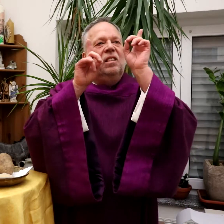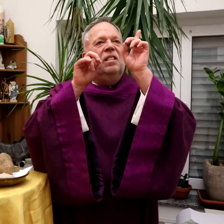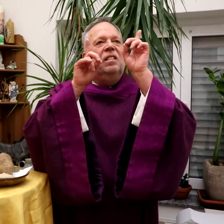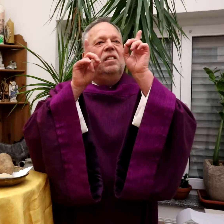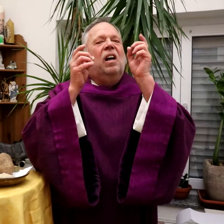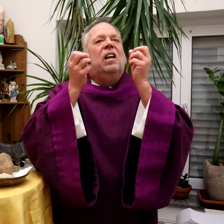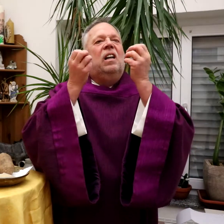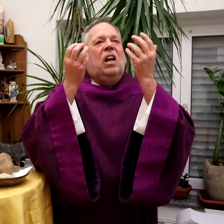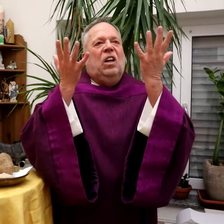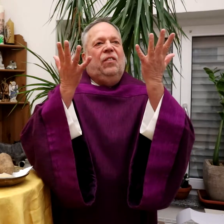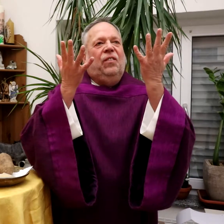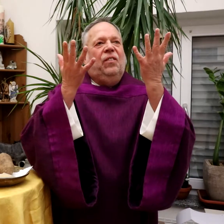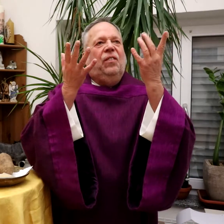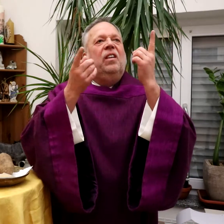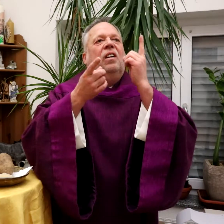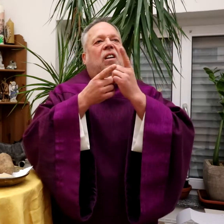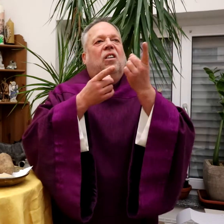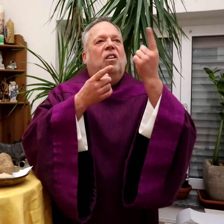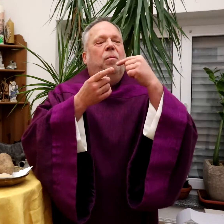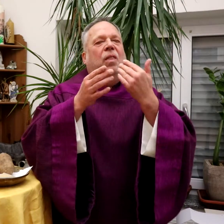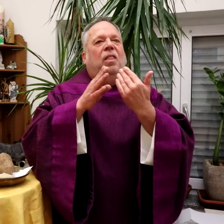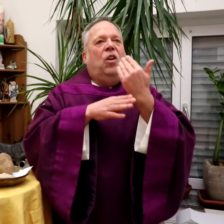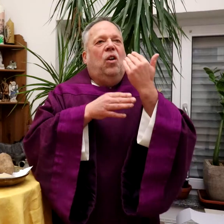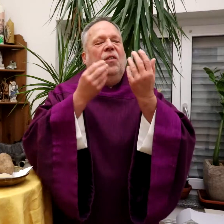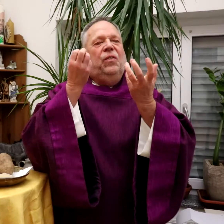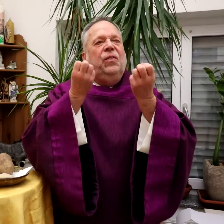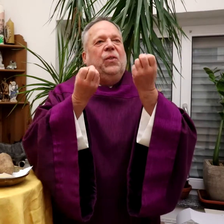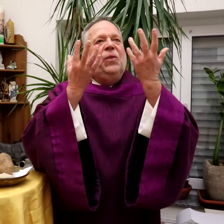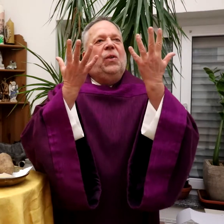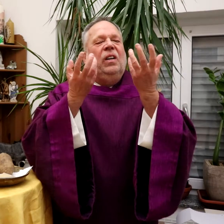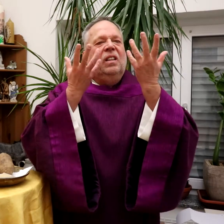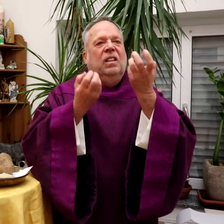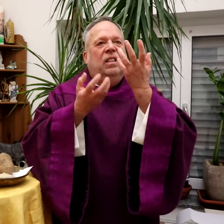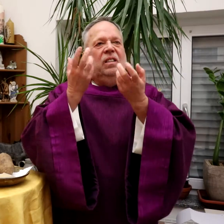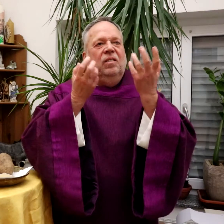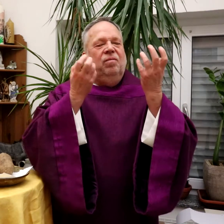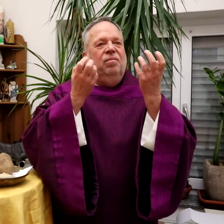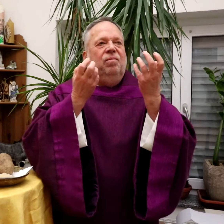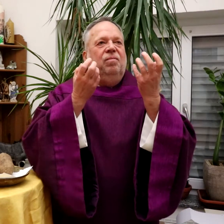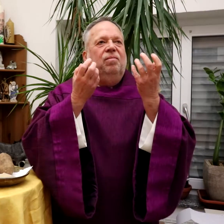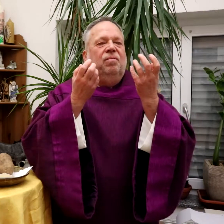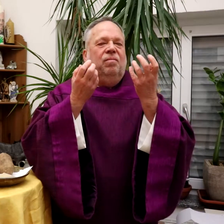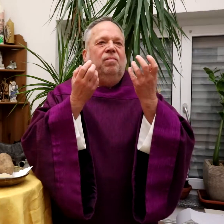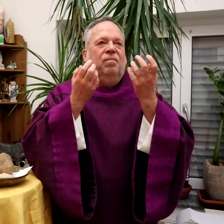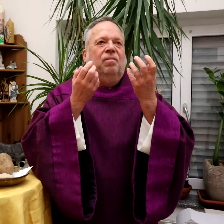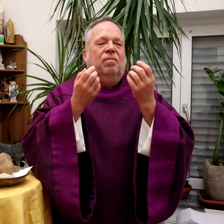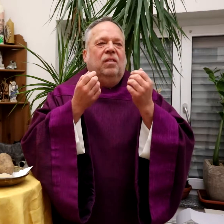werden groß. Dann reift die Pflanze und es kommen Früchte.